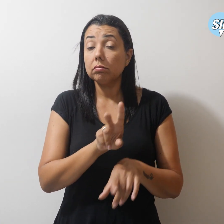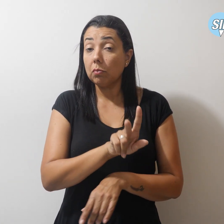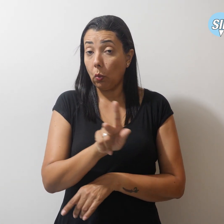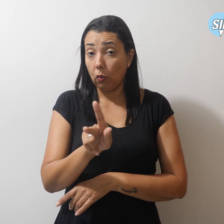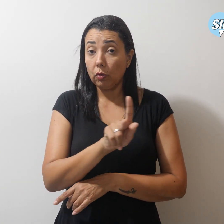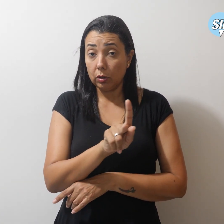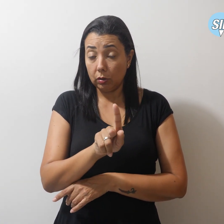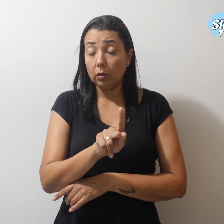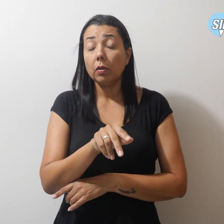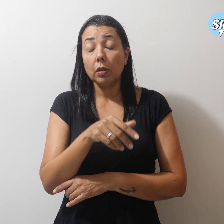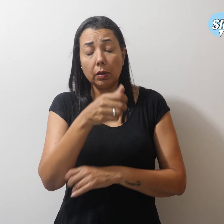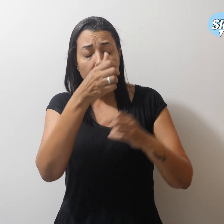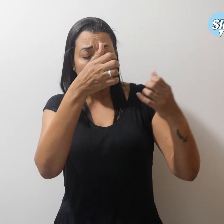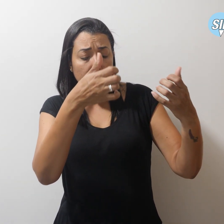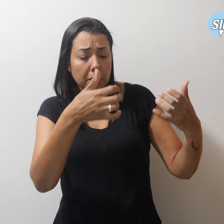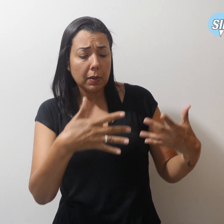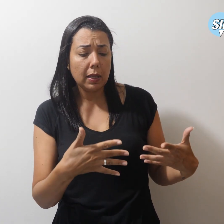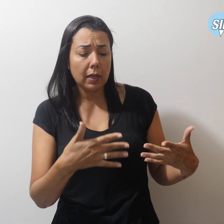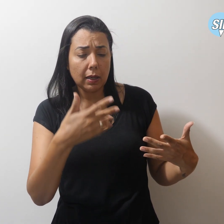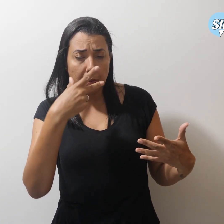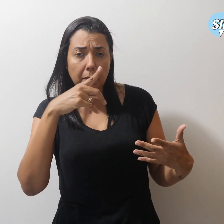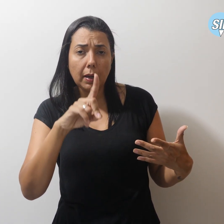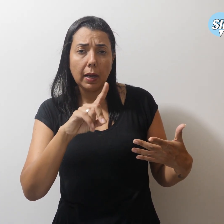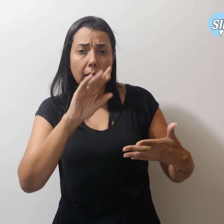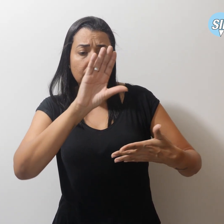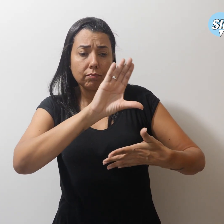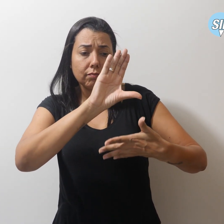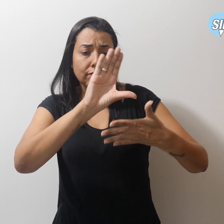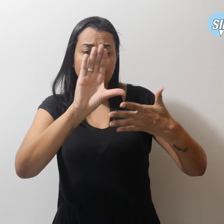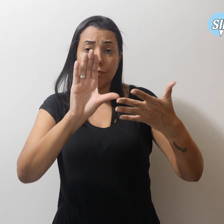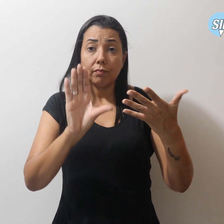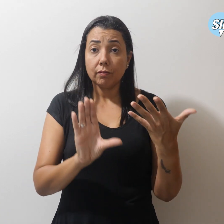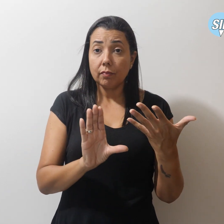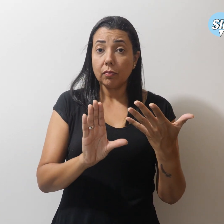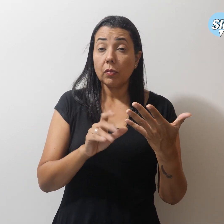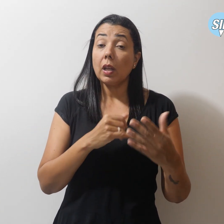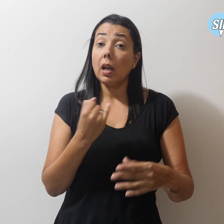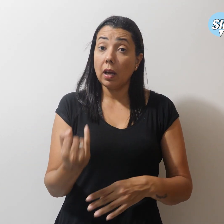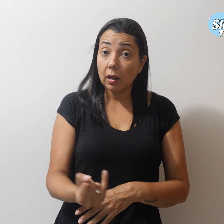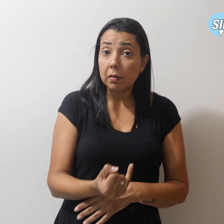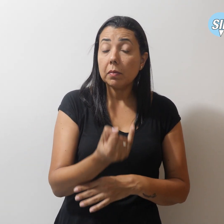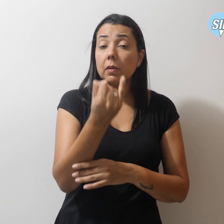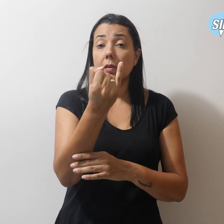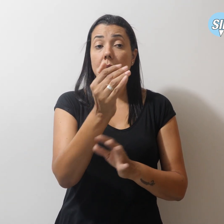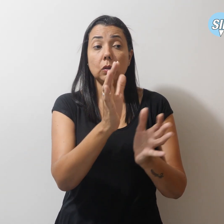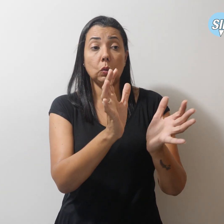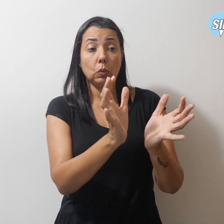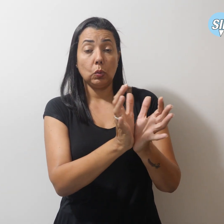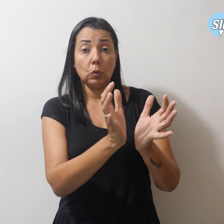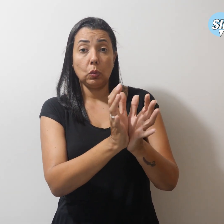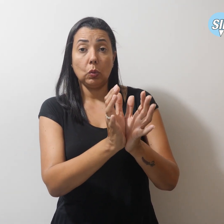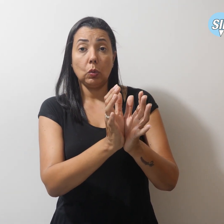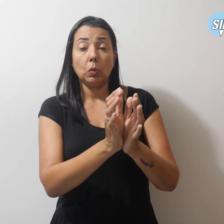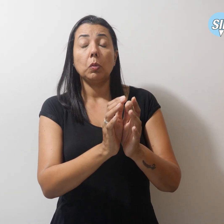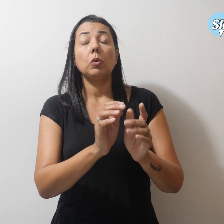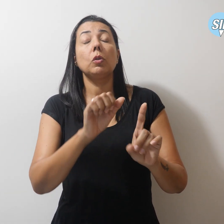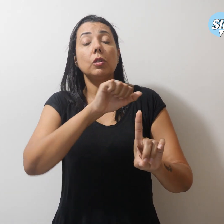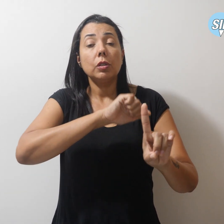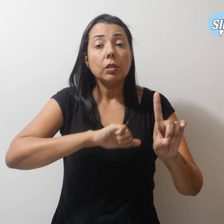Enea fala para a categoria sobre a importância da comissão de anistia para o país